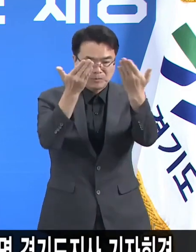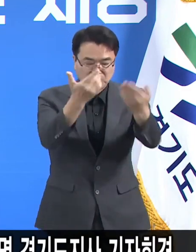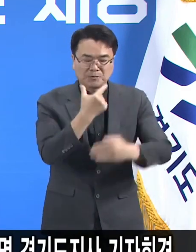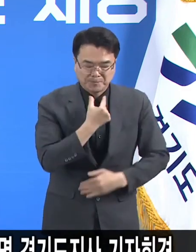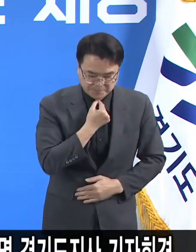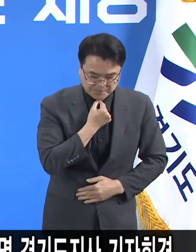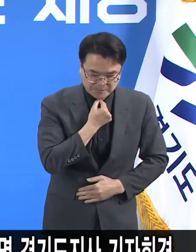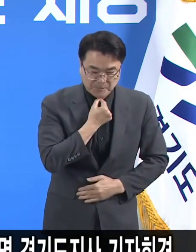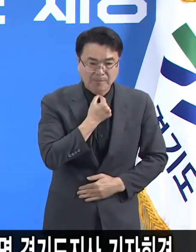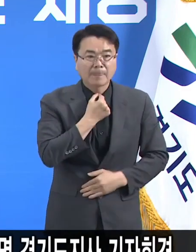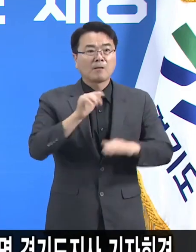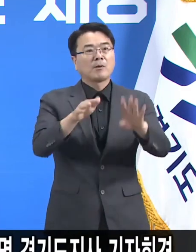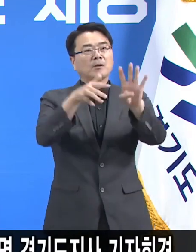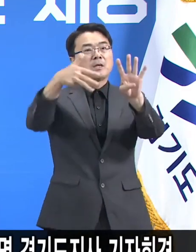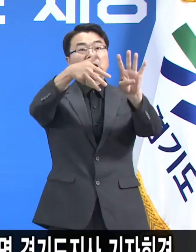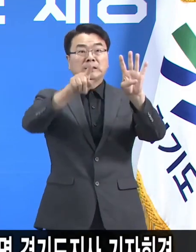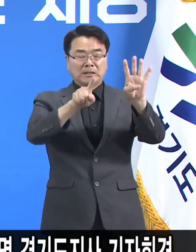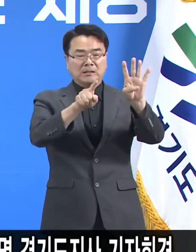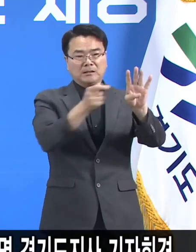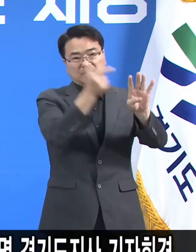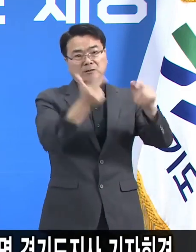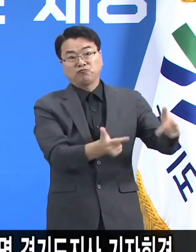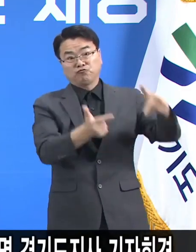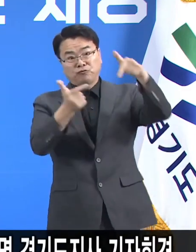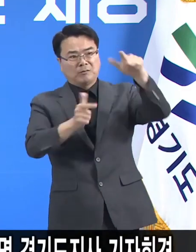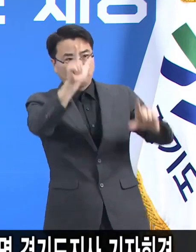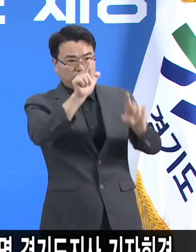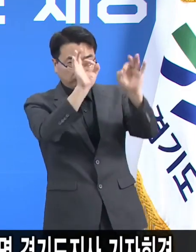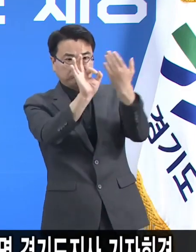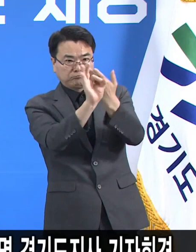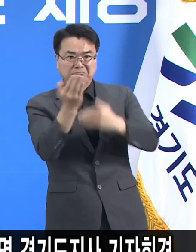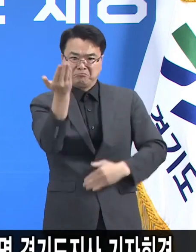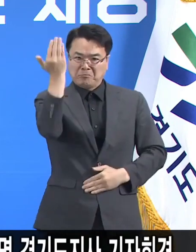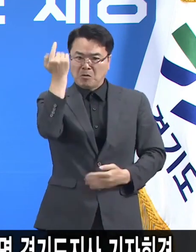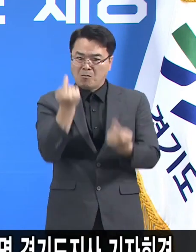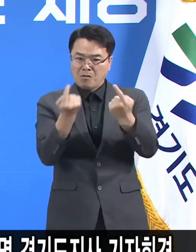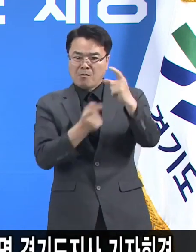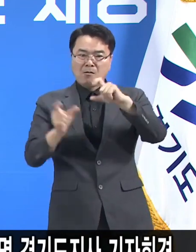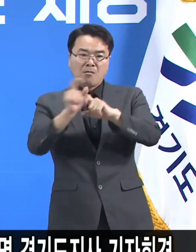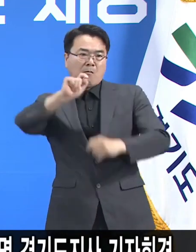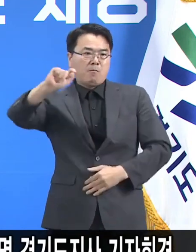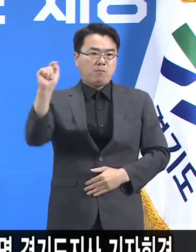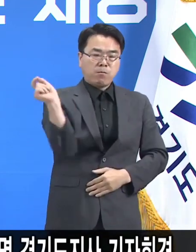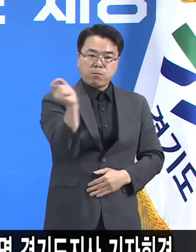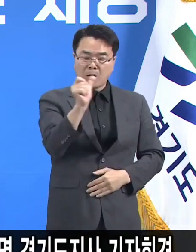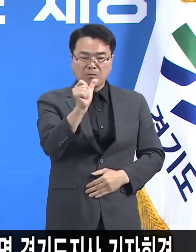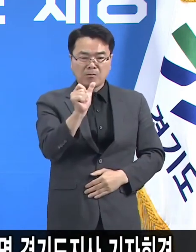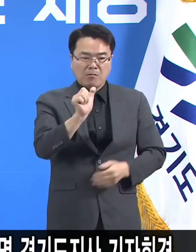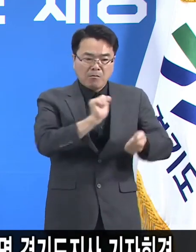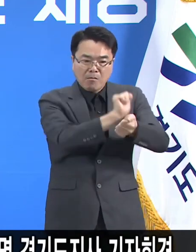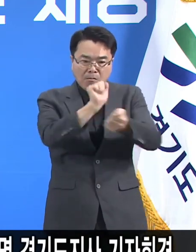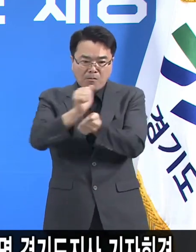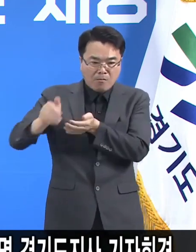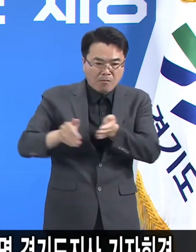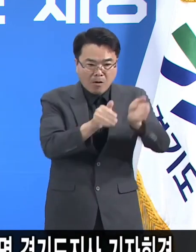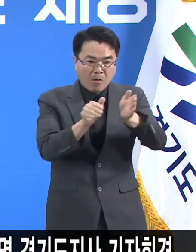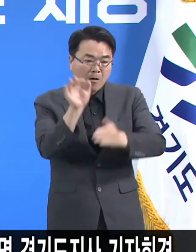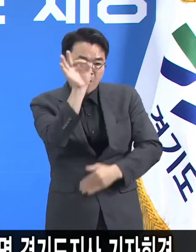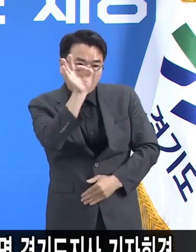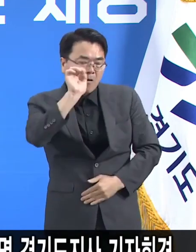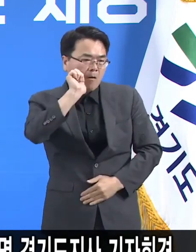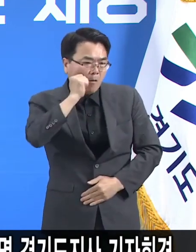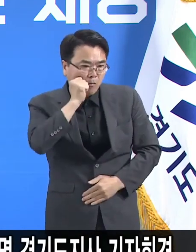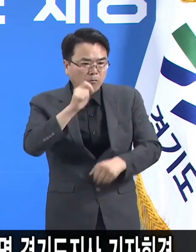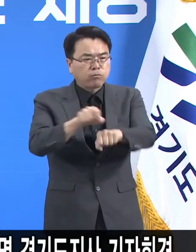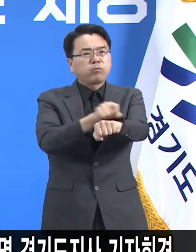이번 4차 대유행은 기존의 대유행과 달리 속도가 빠르고 발생 경로를 찾기가 어렵다는 그런